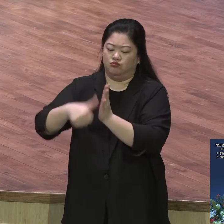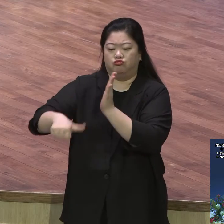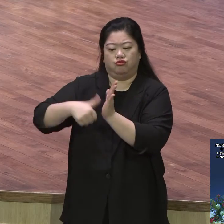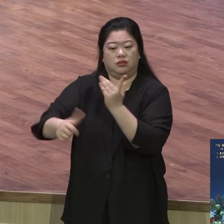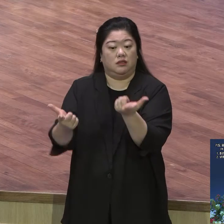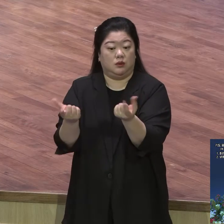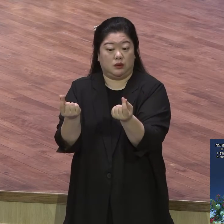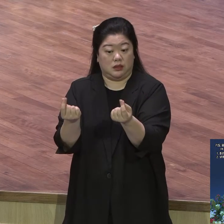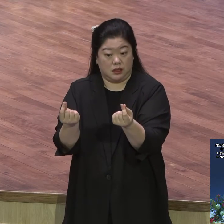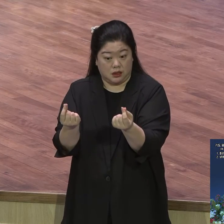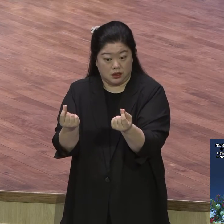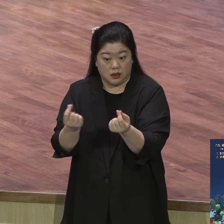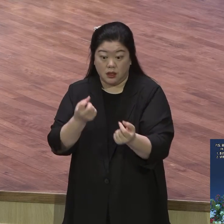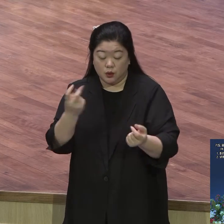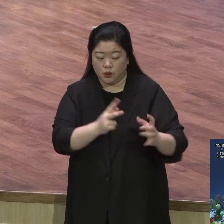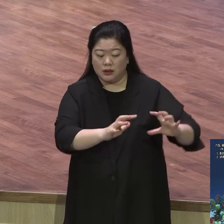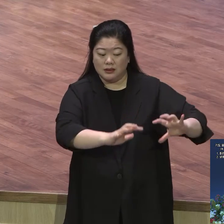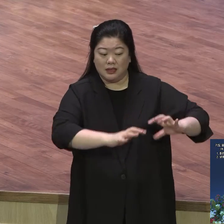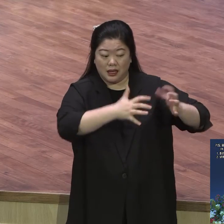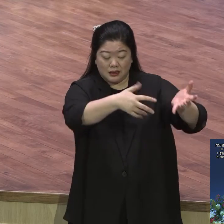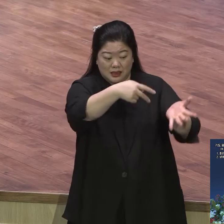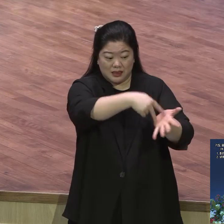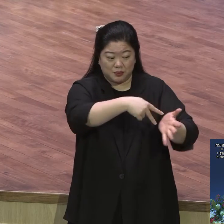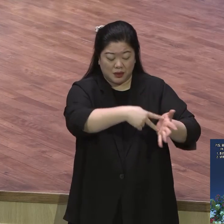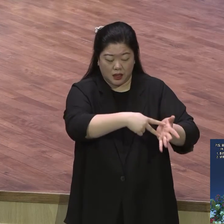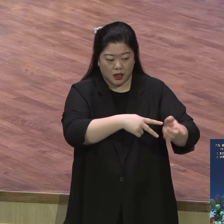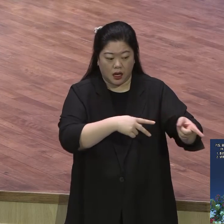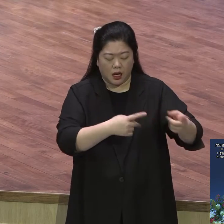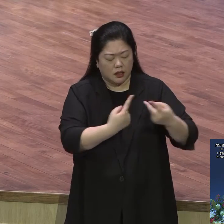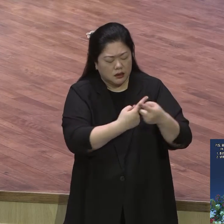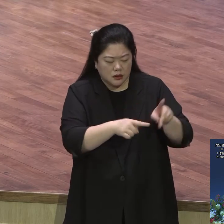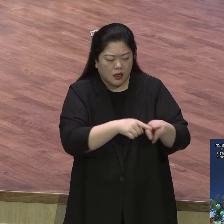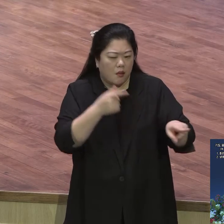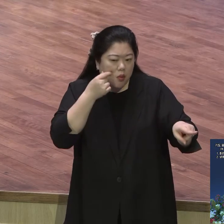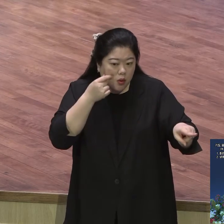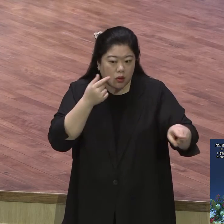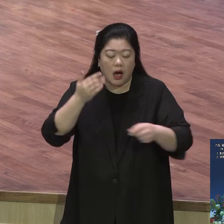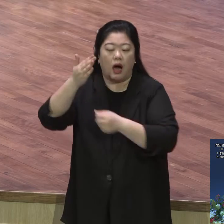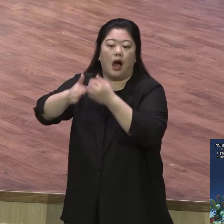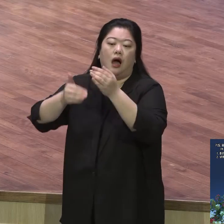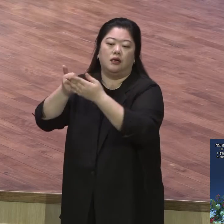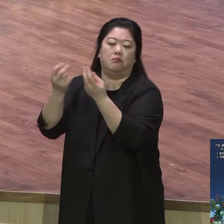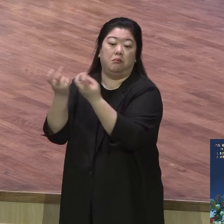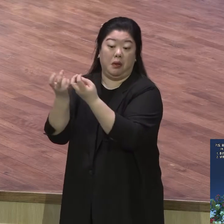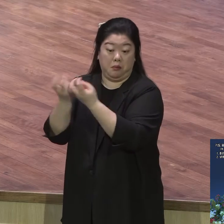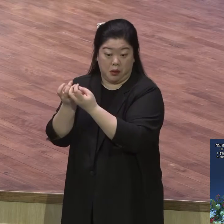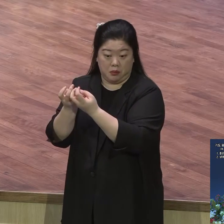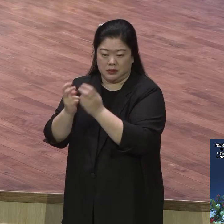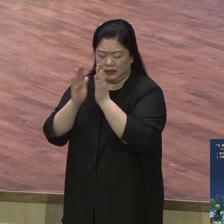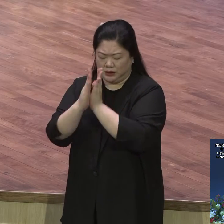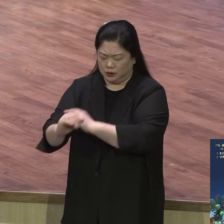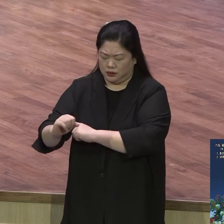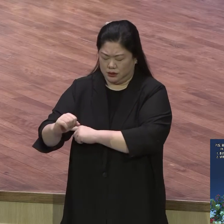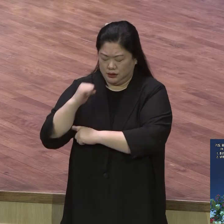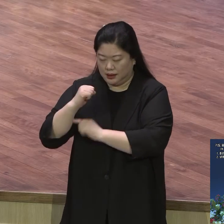감당할 수 없는 놀라운 일을 기도가 한다 주의 영광을 위해 달려나가는 기도의 강자가 되라 이렇게 표현했어요